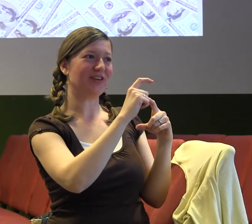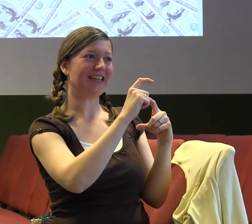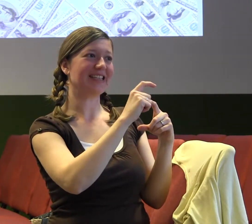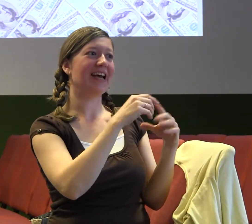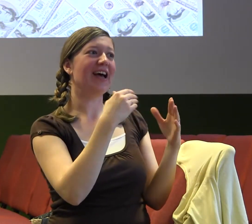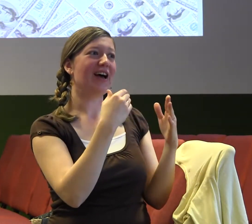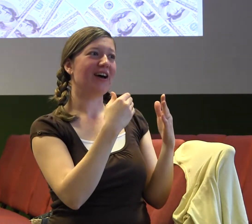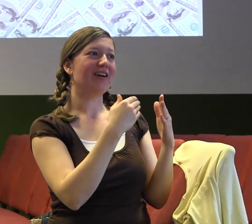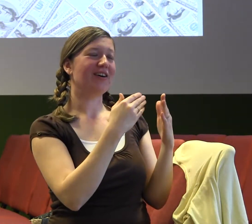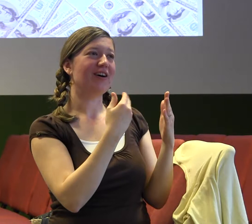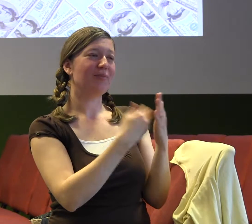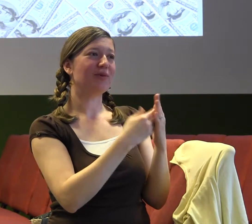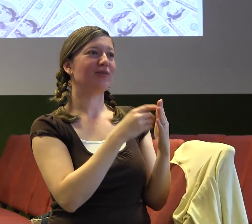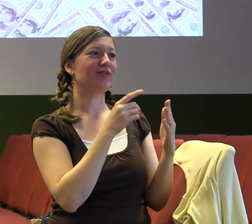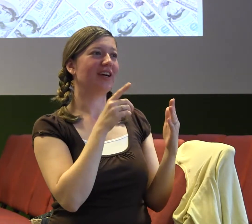doufali.